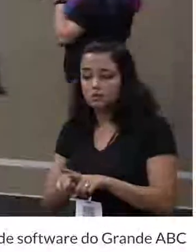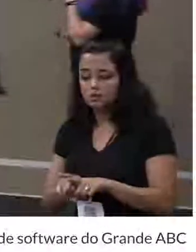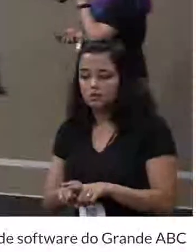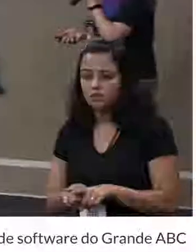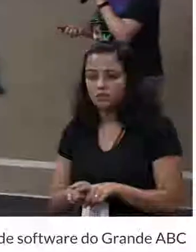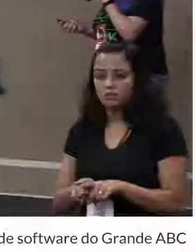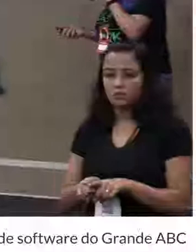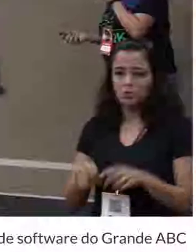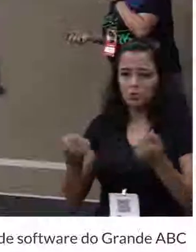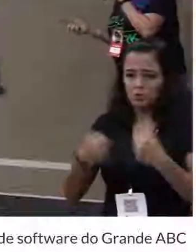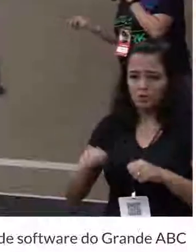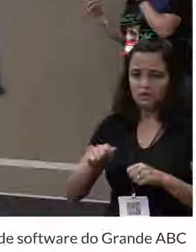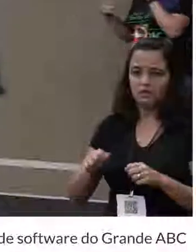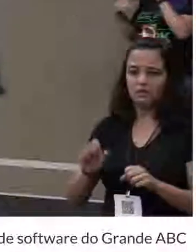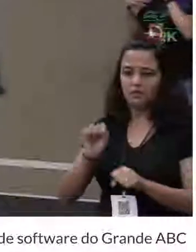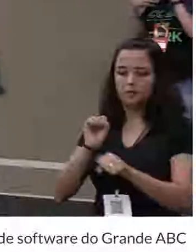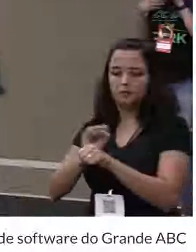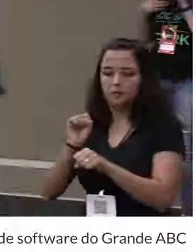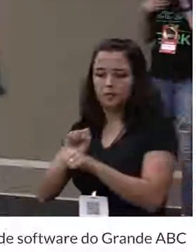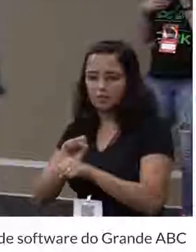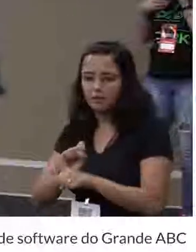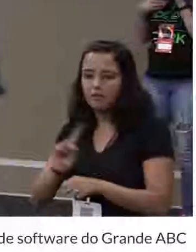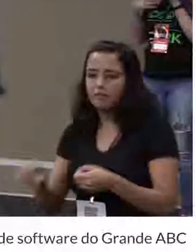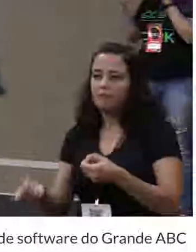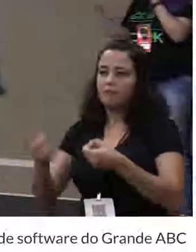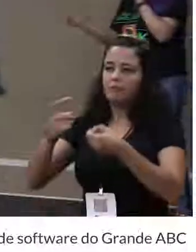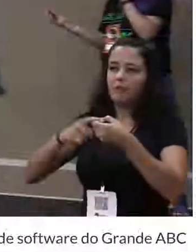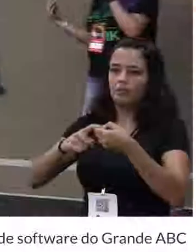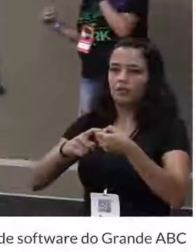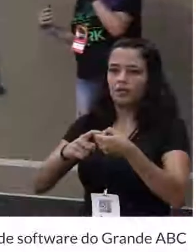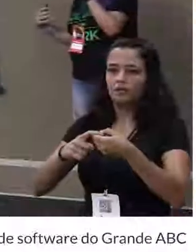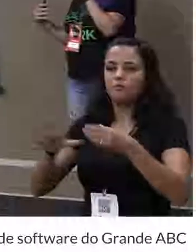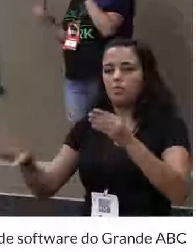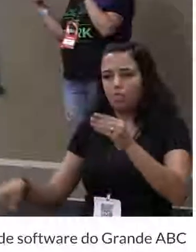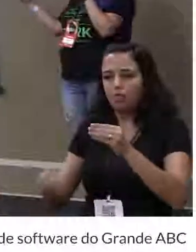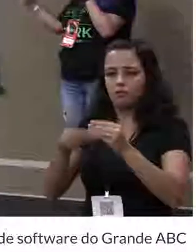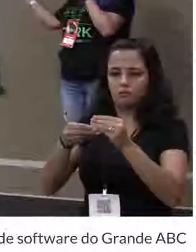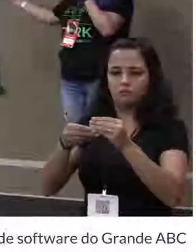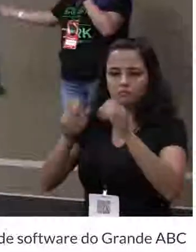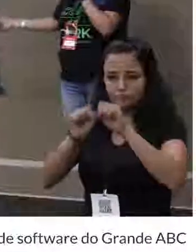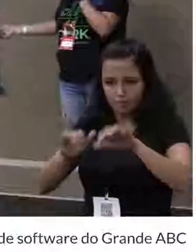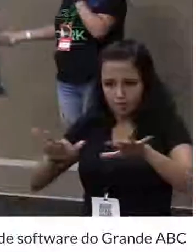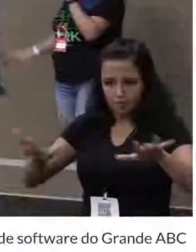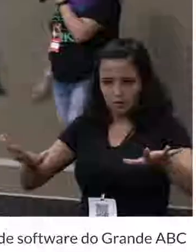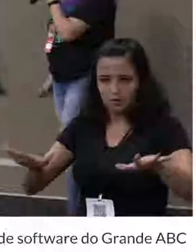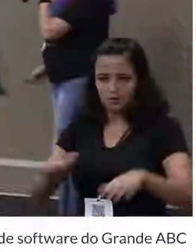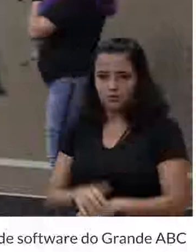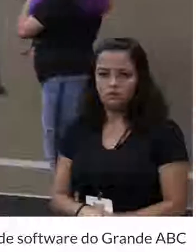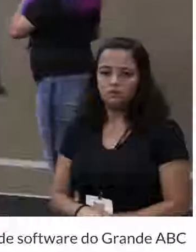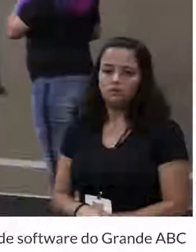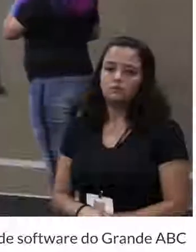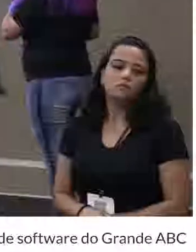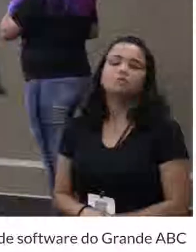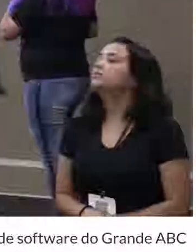eles também não precisam esperar se tornar recomendação para implementar, para fazer funcionar neles.